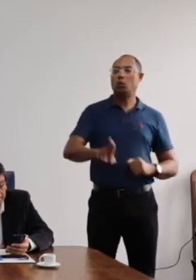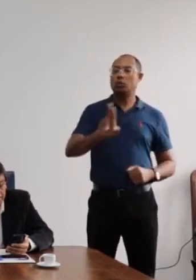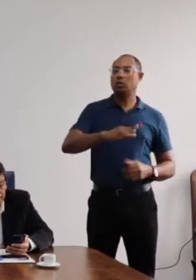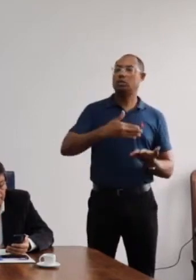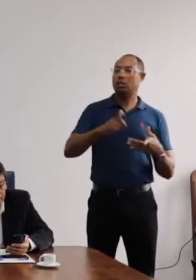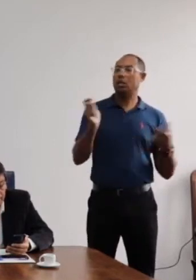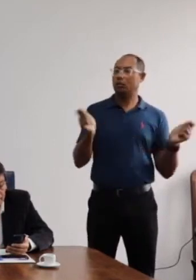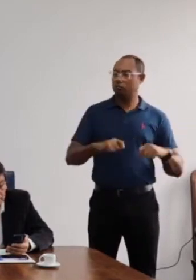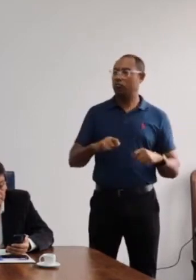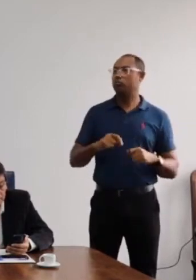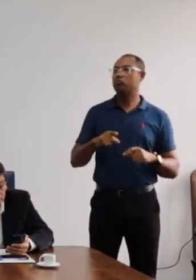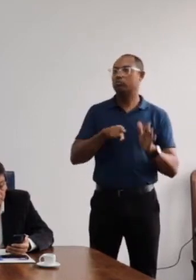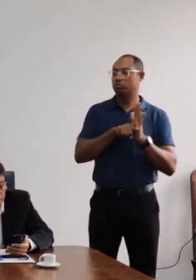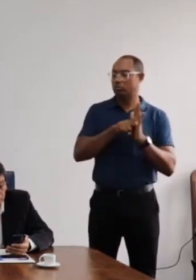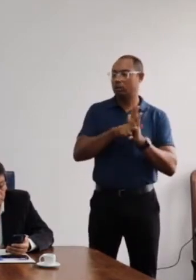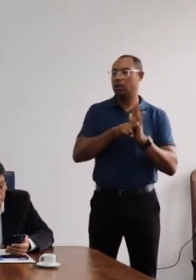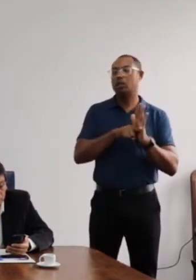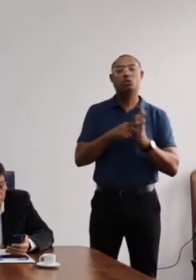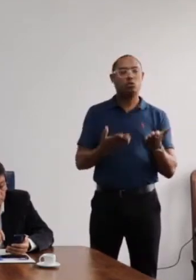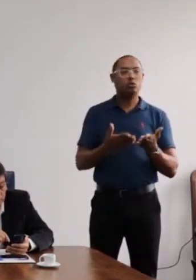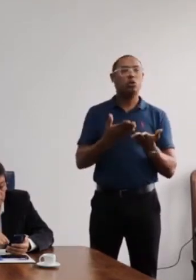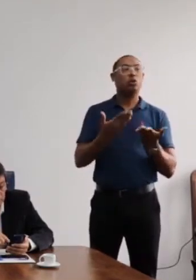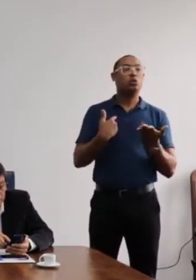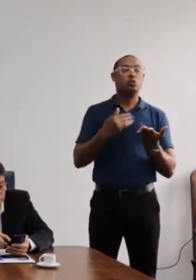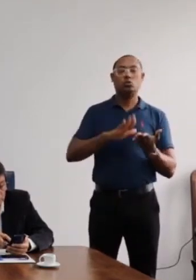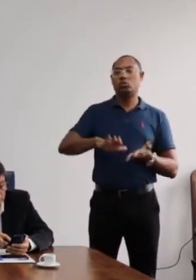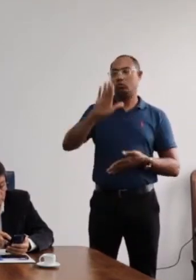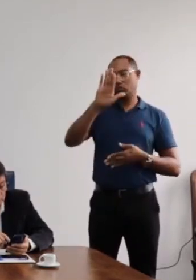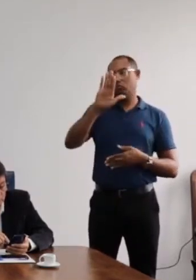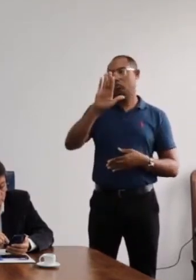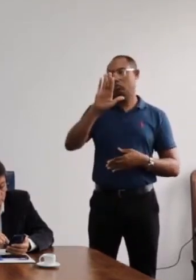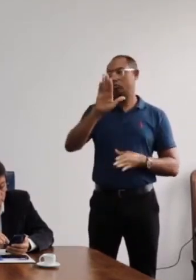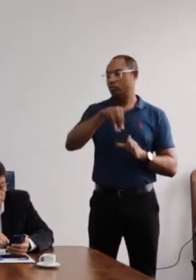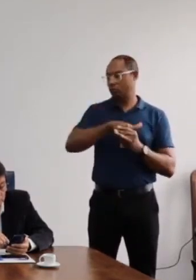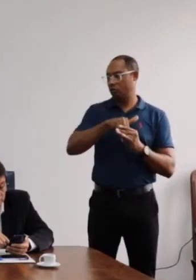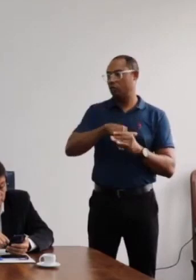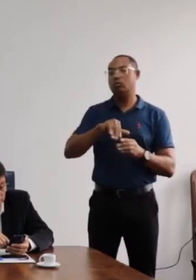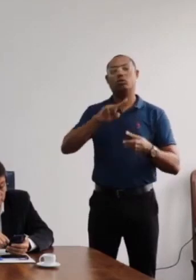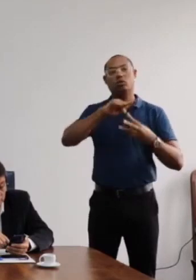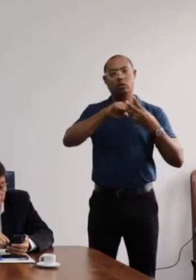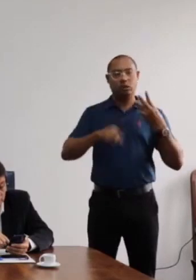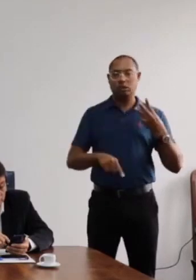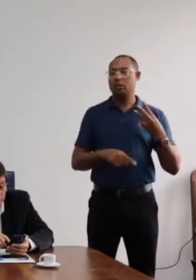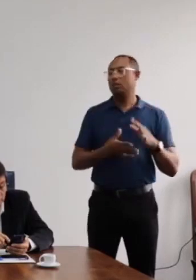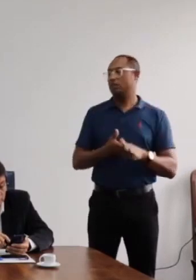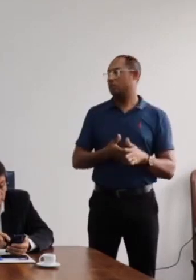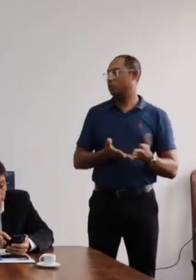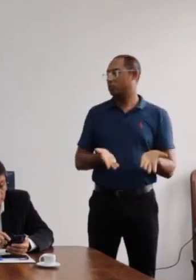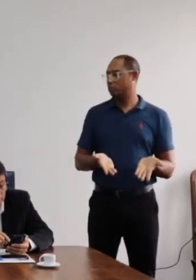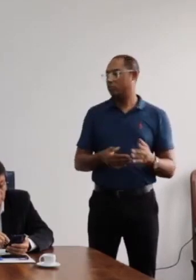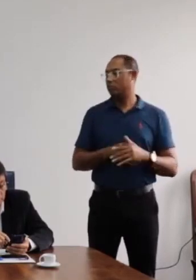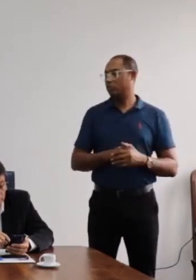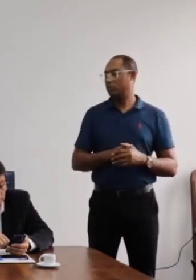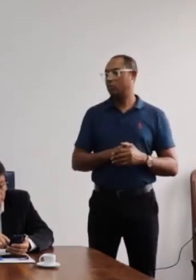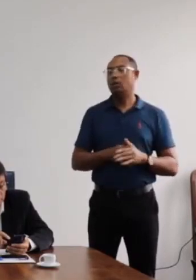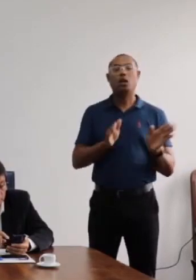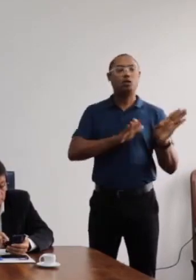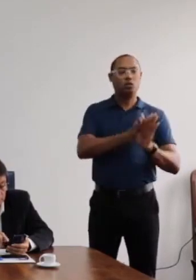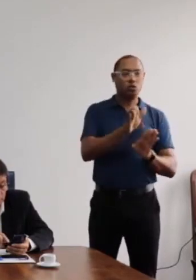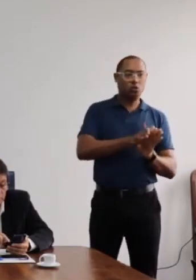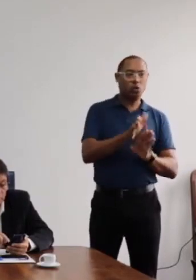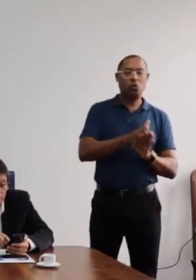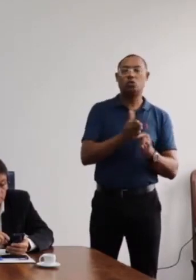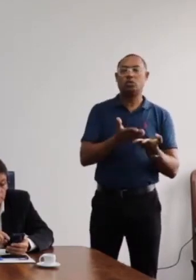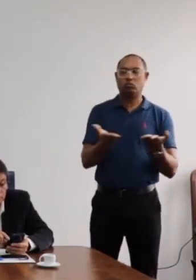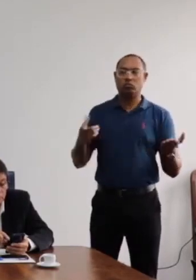apuração dos votos, nós vamos apresentar aquelas três alternativas, solicitando inicialmente que as conselheiras e